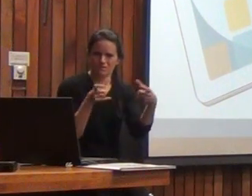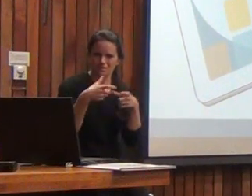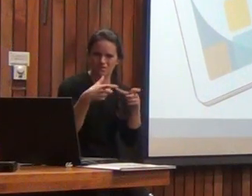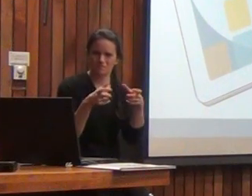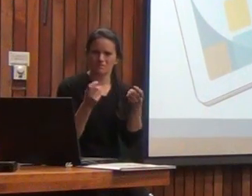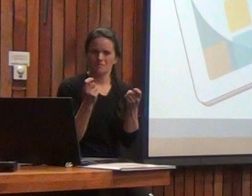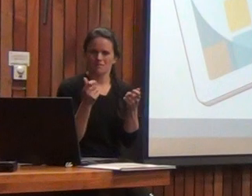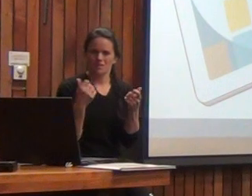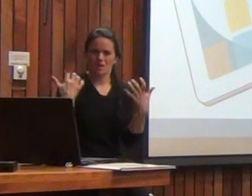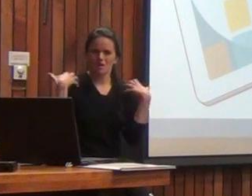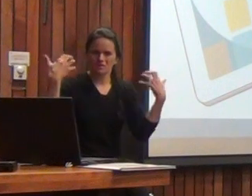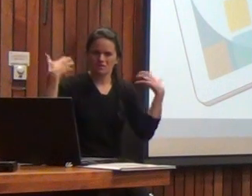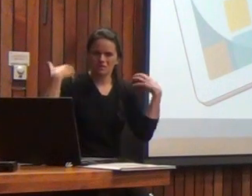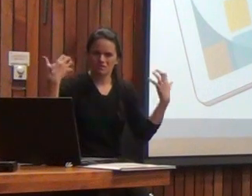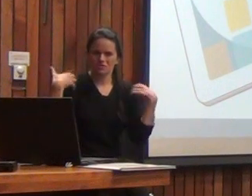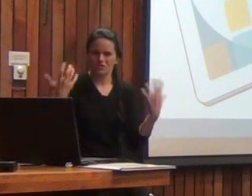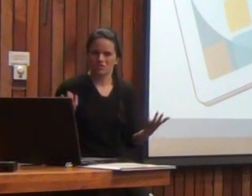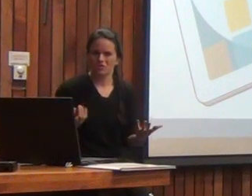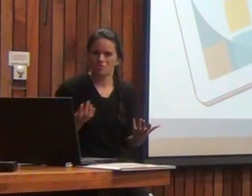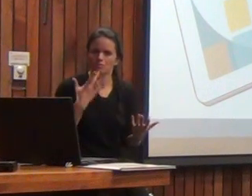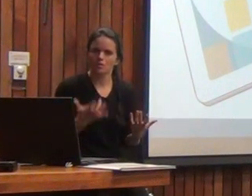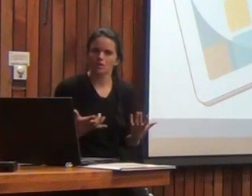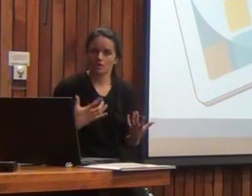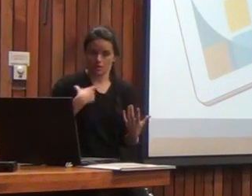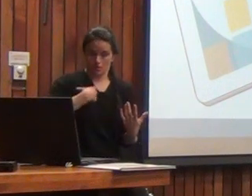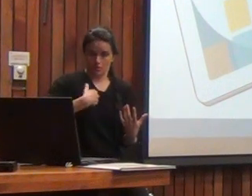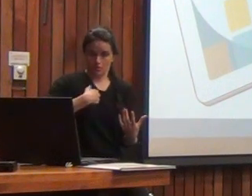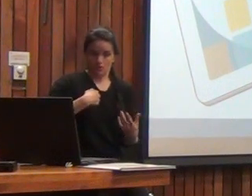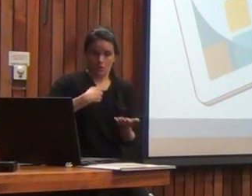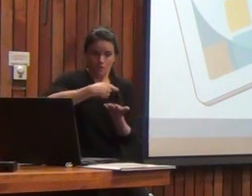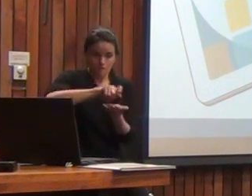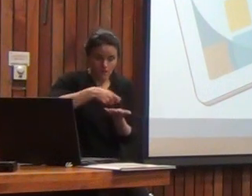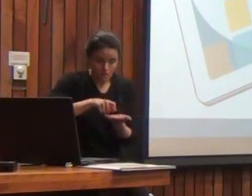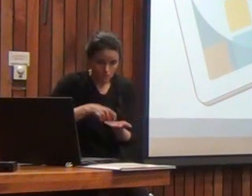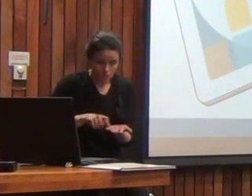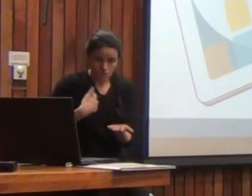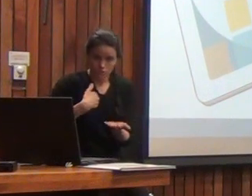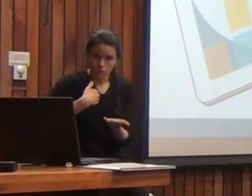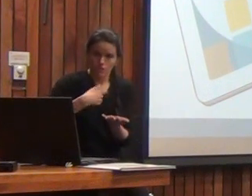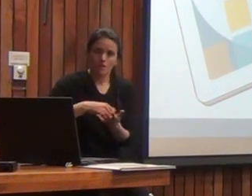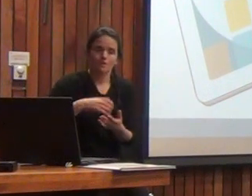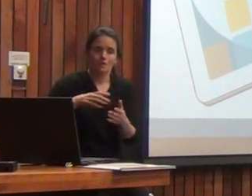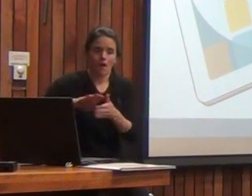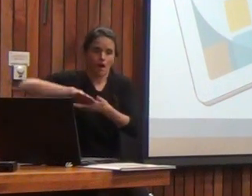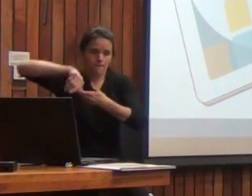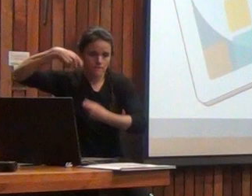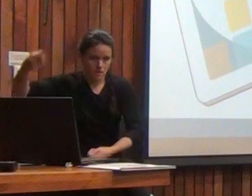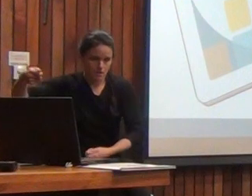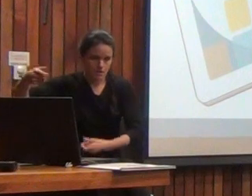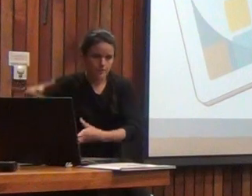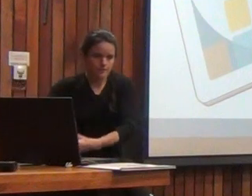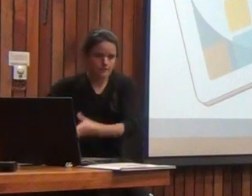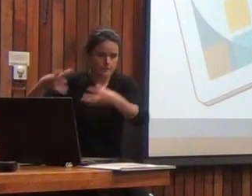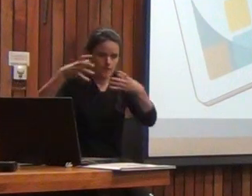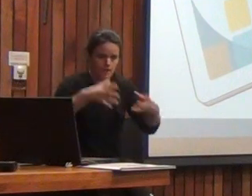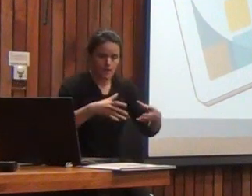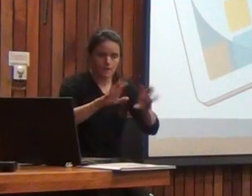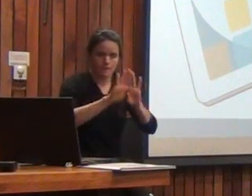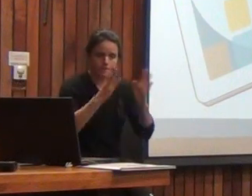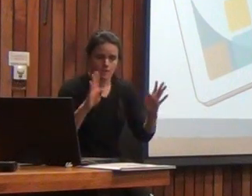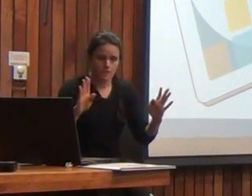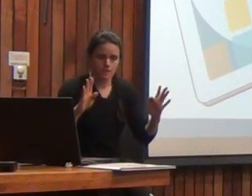casi como hacer ejercicio ¿verdad? porque uno cuando está llegando esa prueba tiene que abrir la batería sacar el biombo